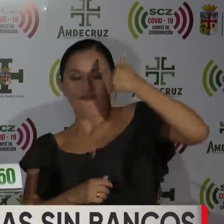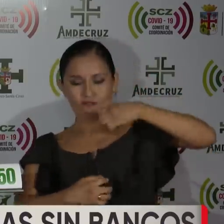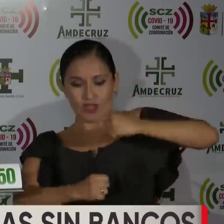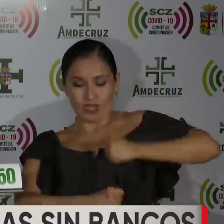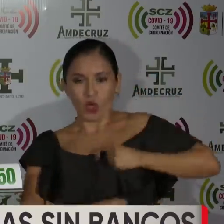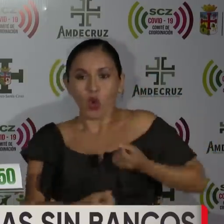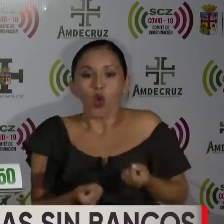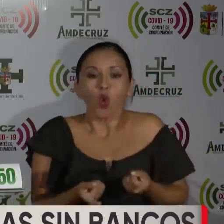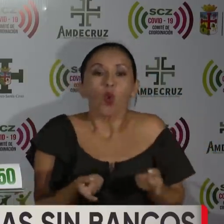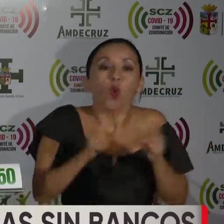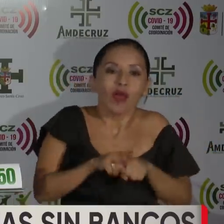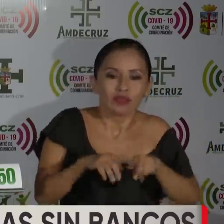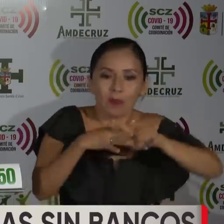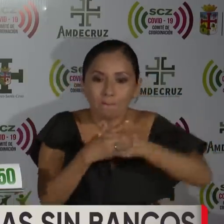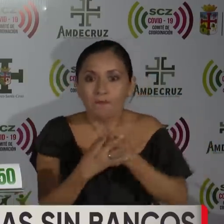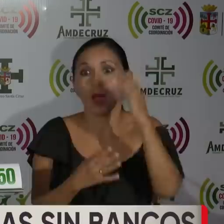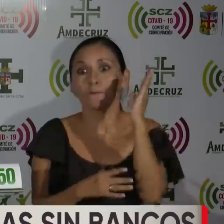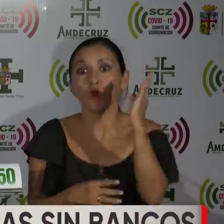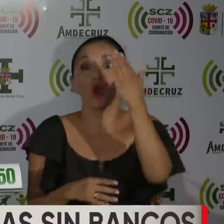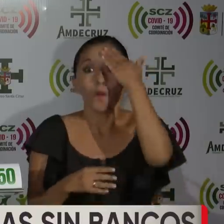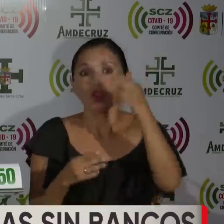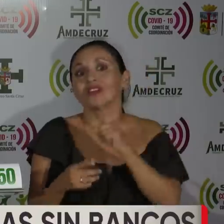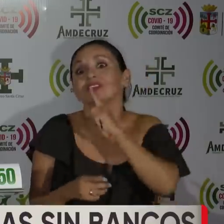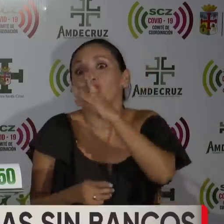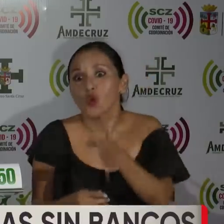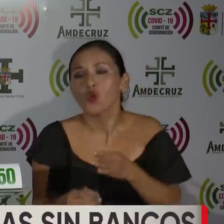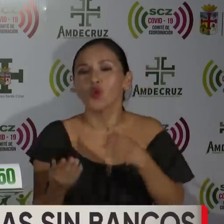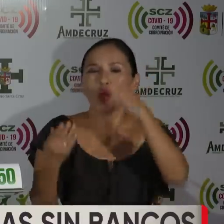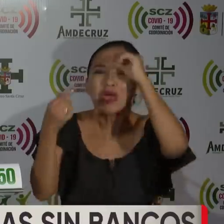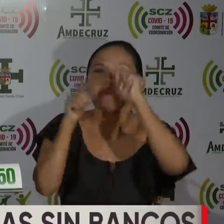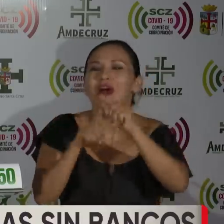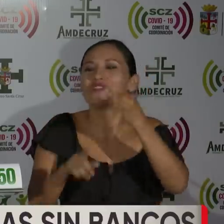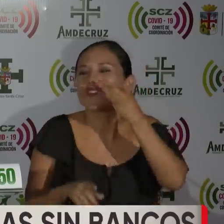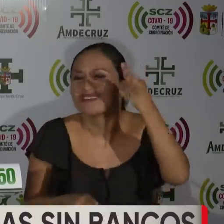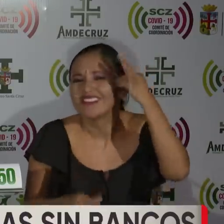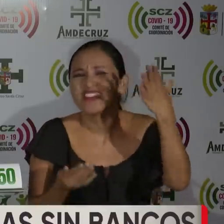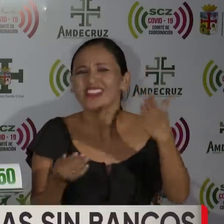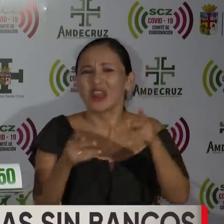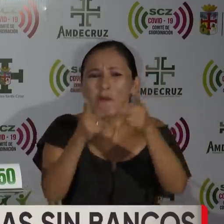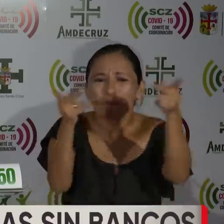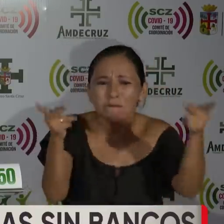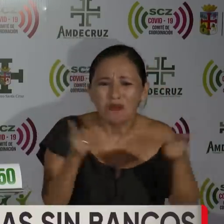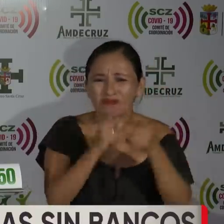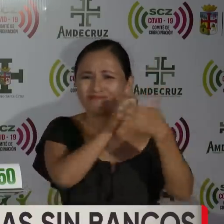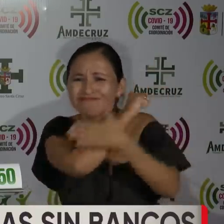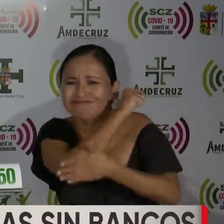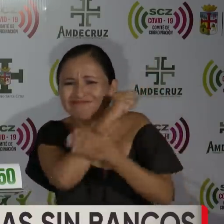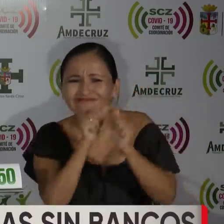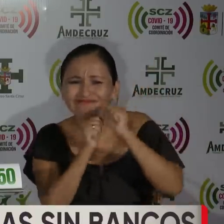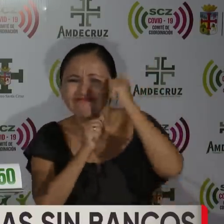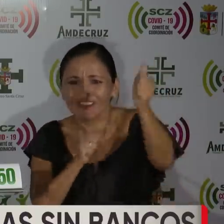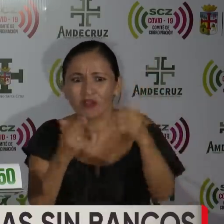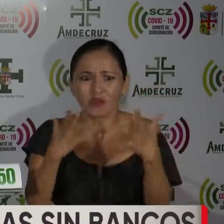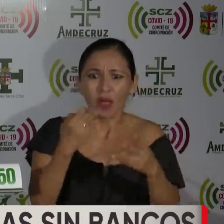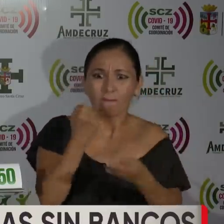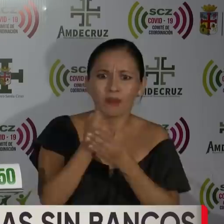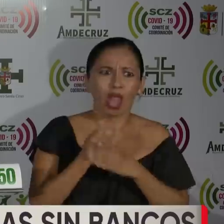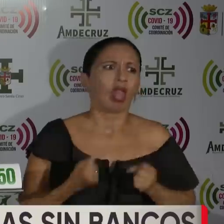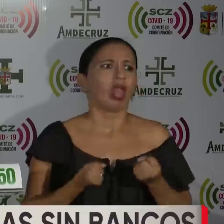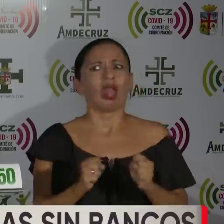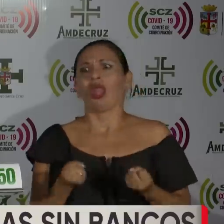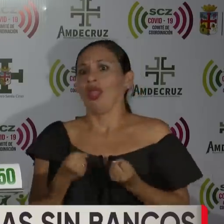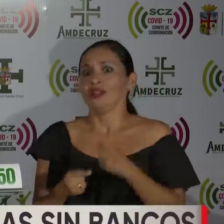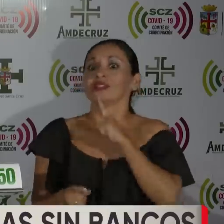cuando empiezan los bonos, porque seguramente los hermanos de los pueblos indígenas, de las provincias donde no tienen una entidad bancaria, estarán